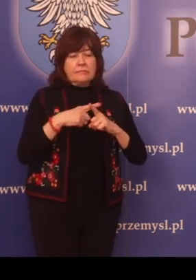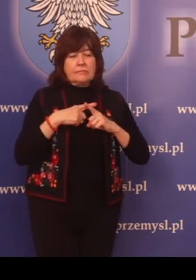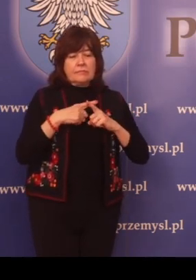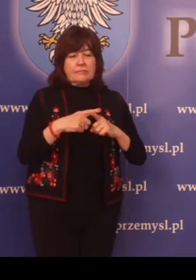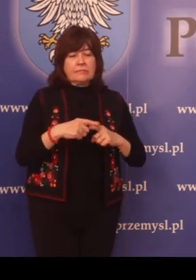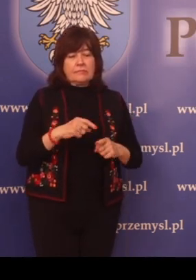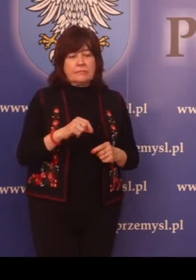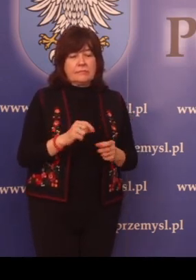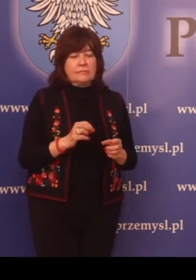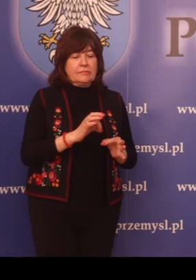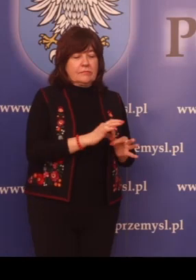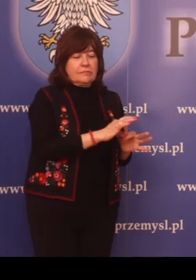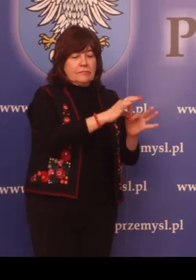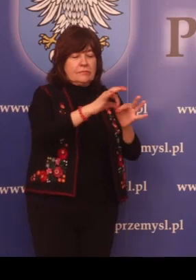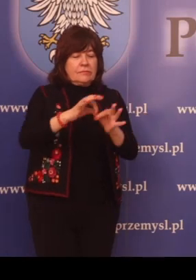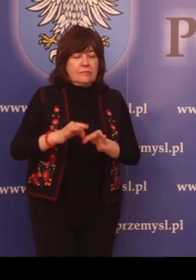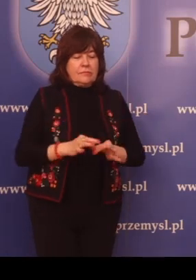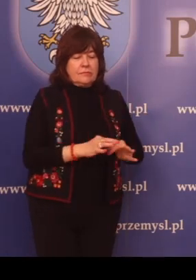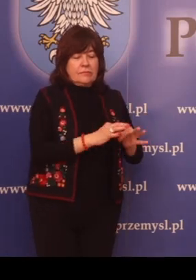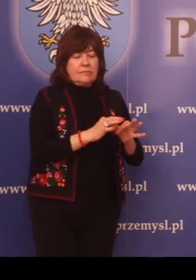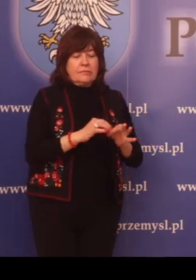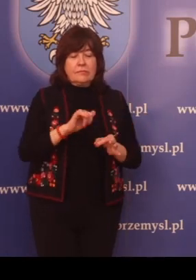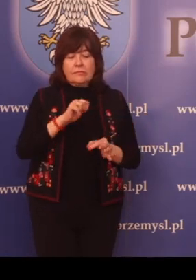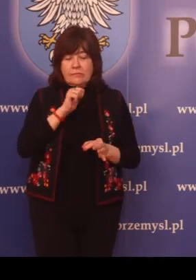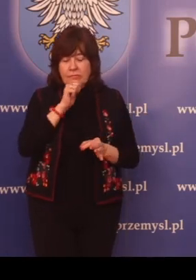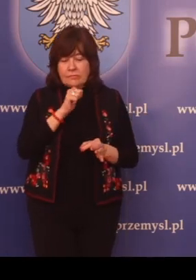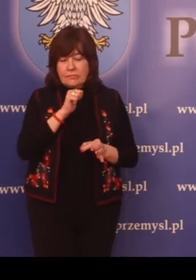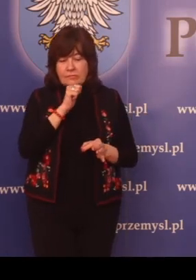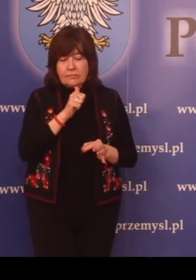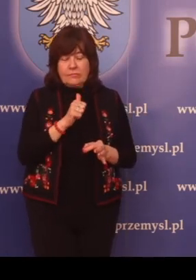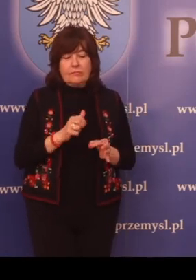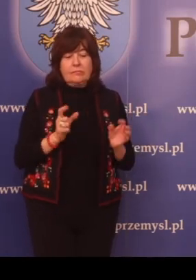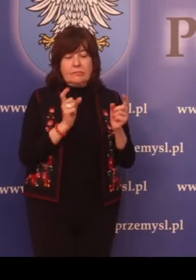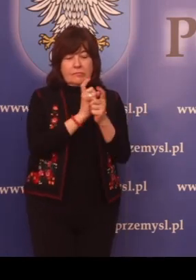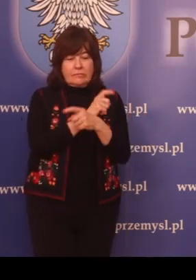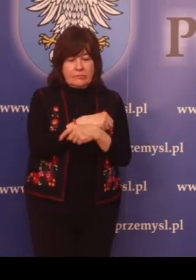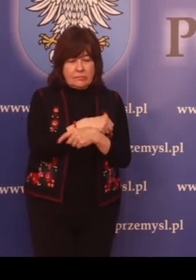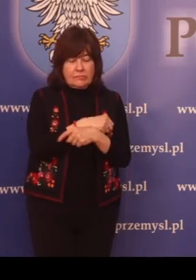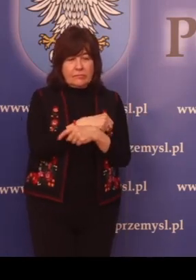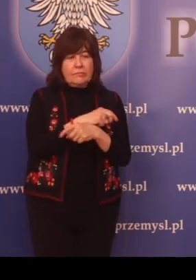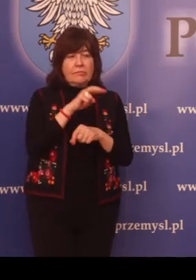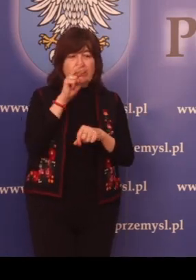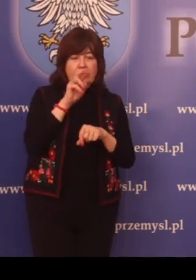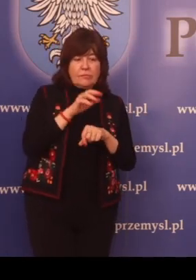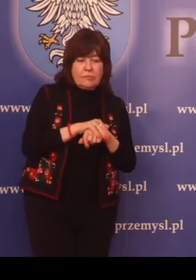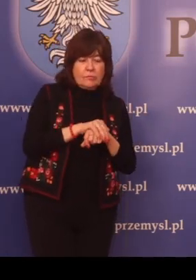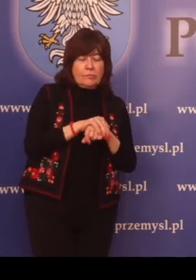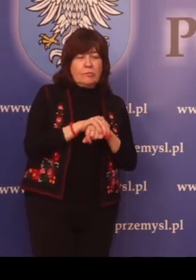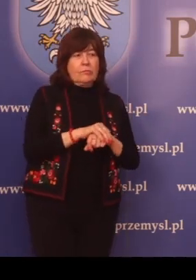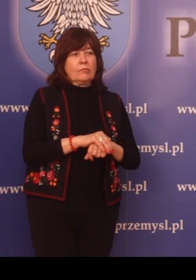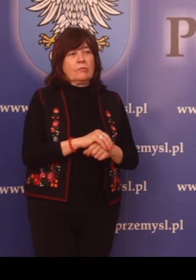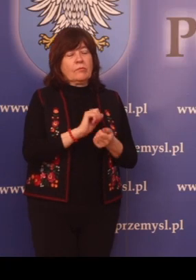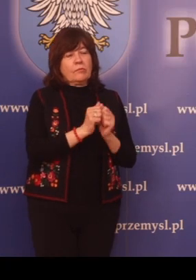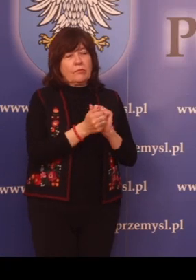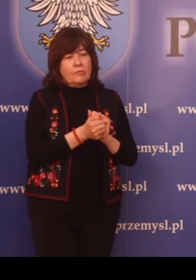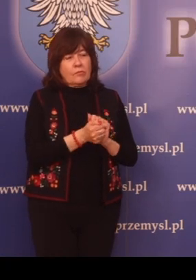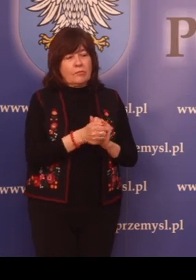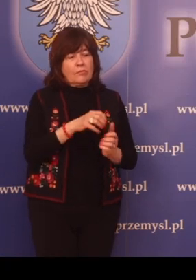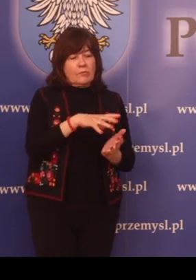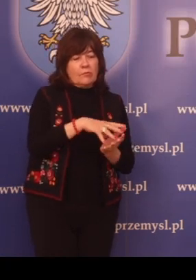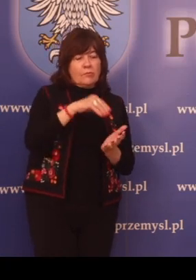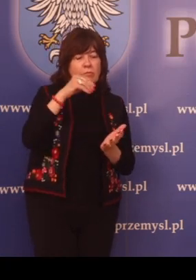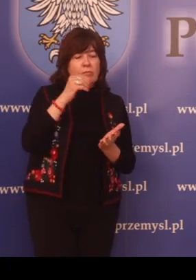państwo stronę konwencji o ruchu drogowym lub odpowiadające wzorowi prawa jazdy